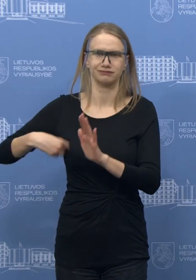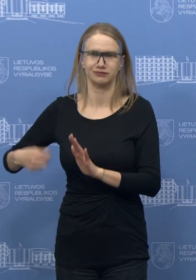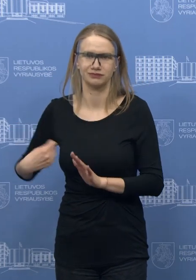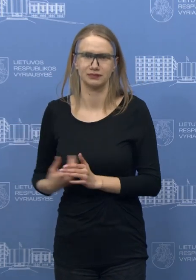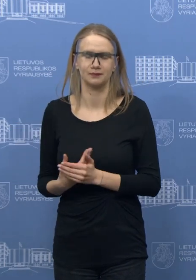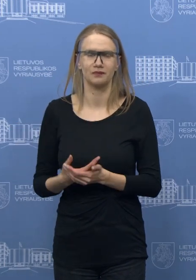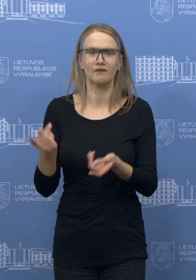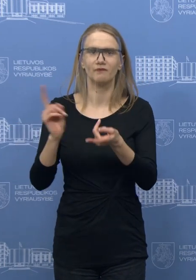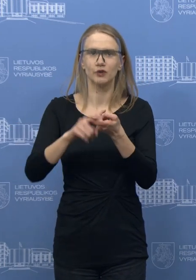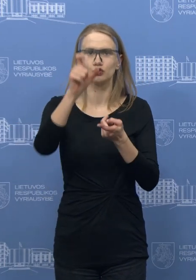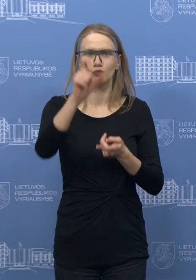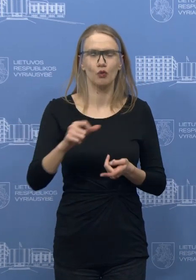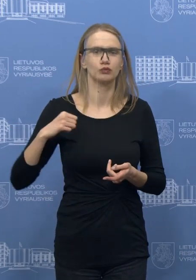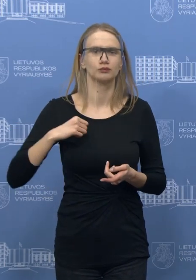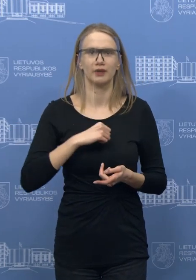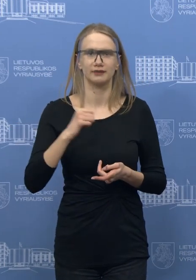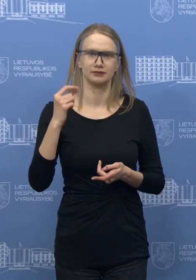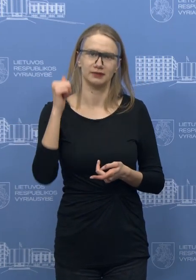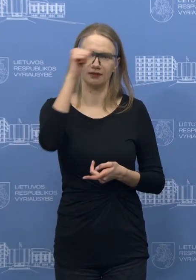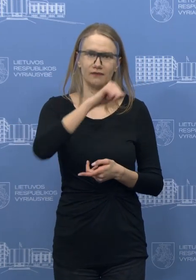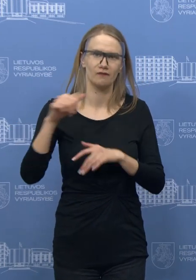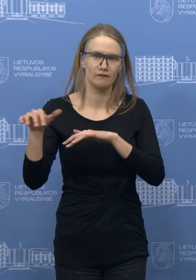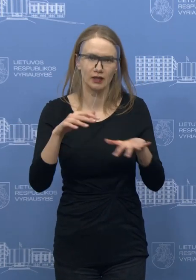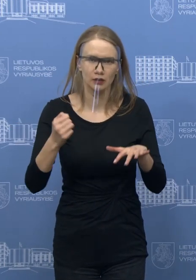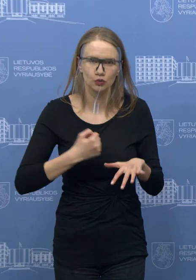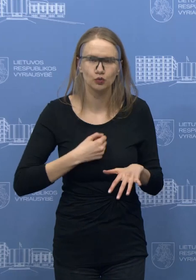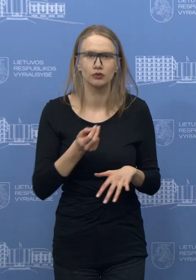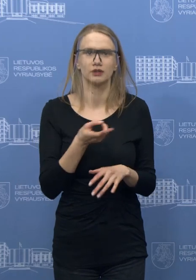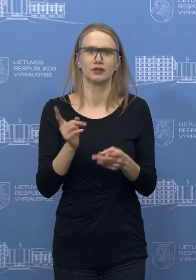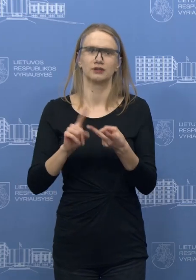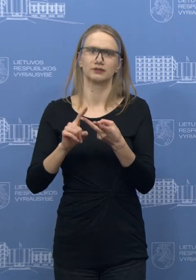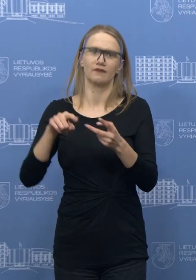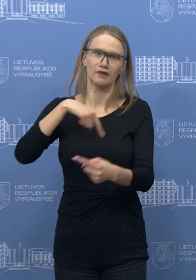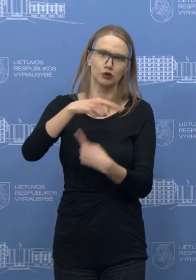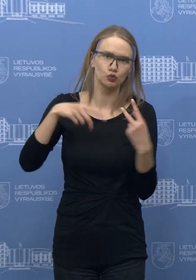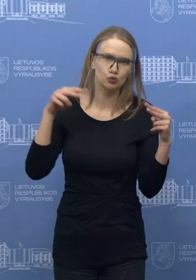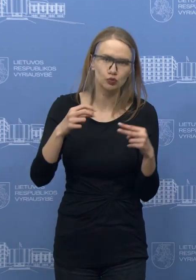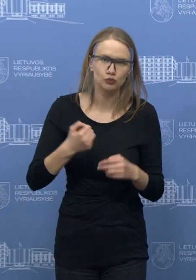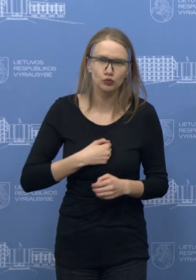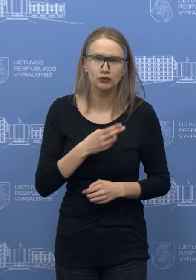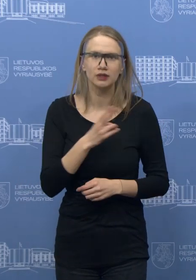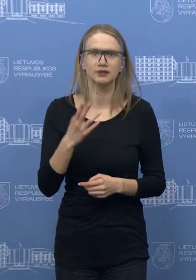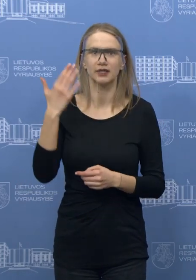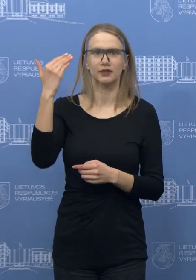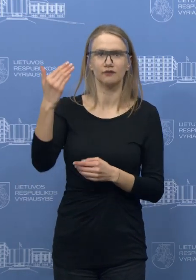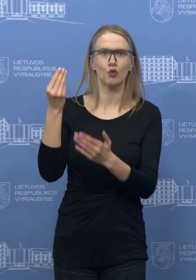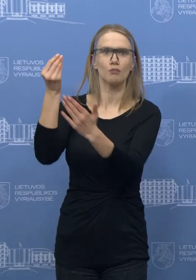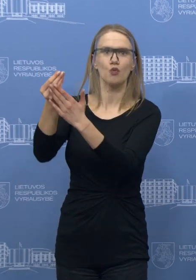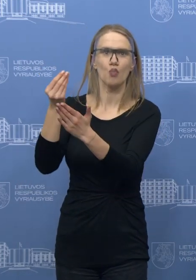savarankiškai dirbantiems asmenims ir jų įmokomis į privalomas veikatos draudimo fondą. Tai yra ta kompensatija